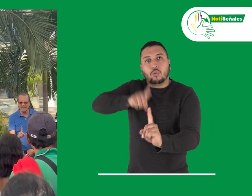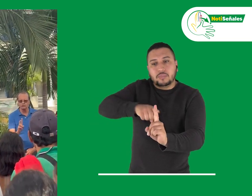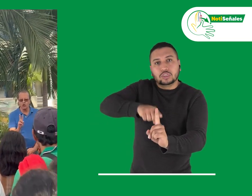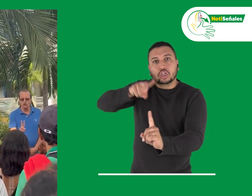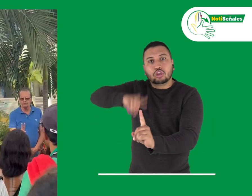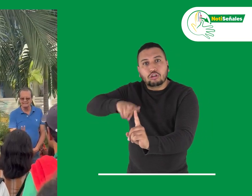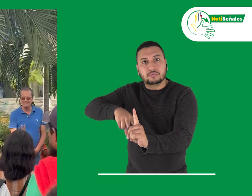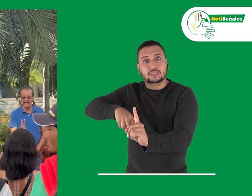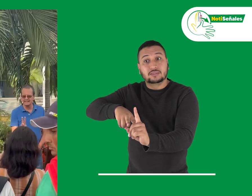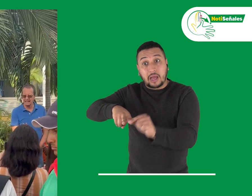mes o dos meses de atrás.